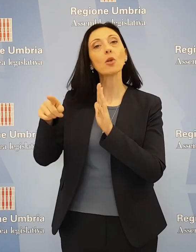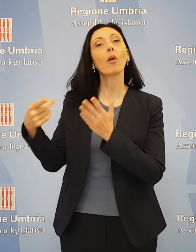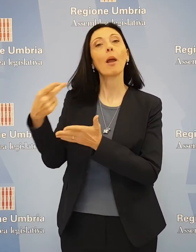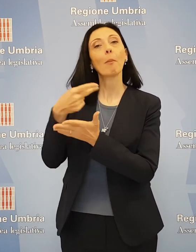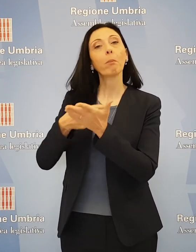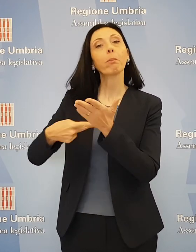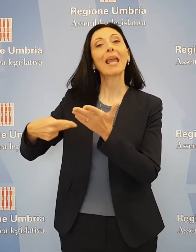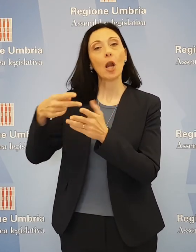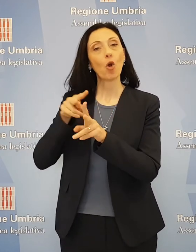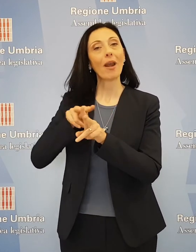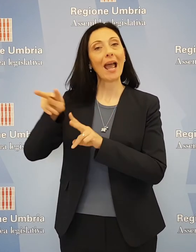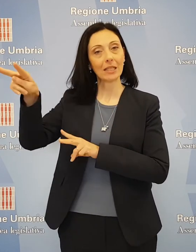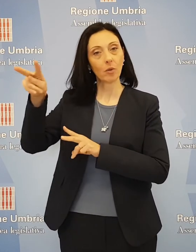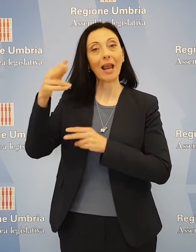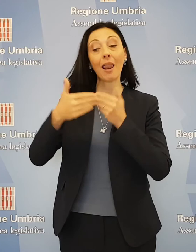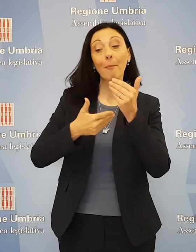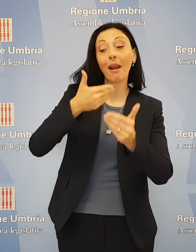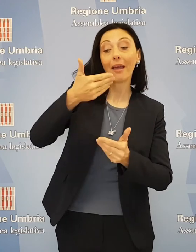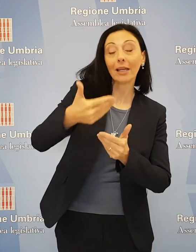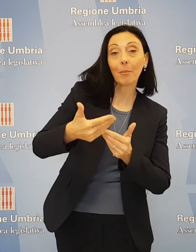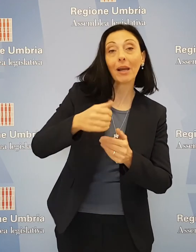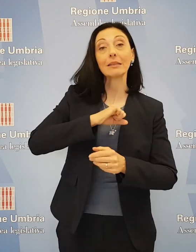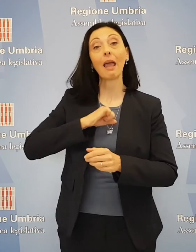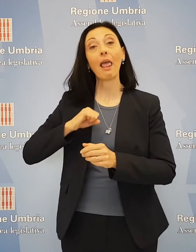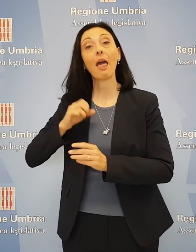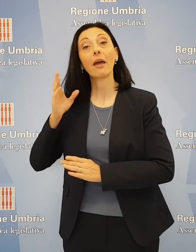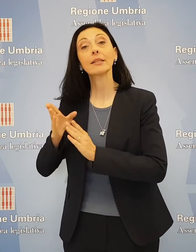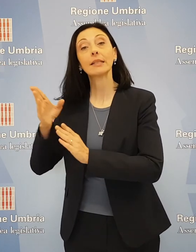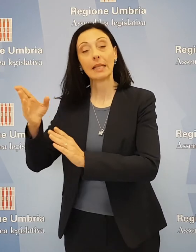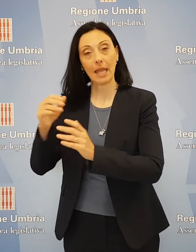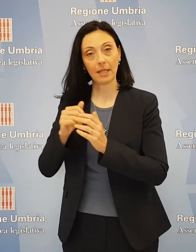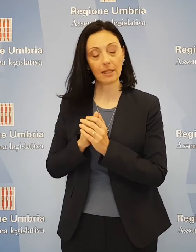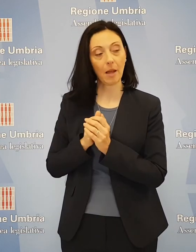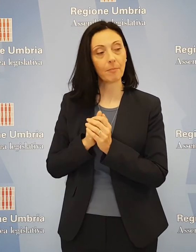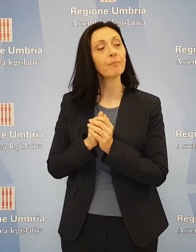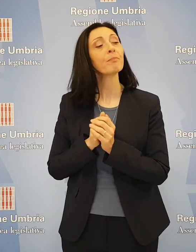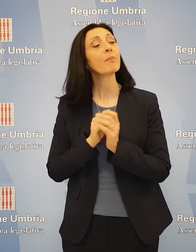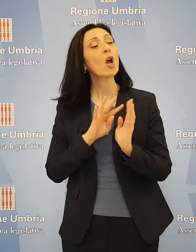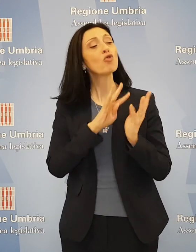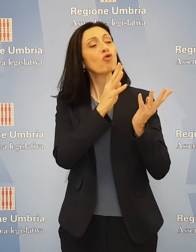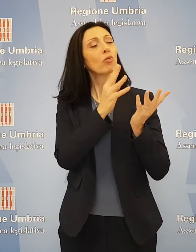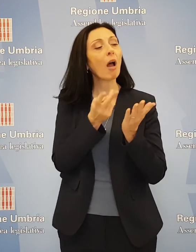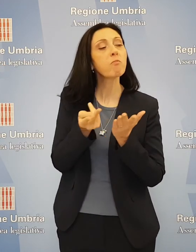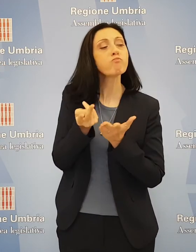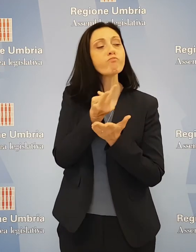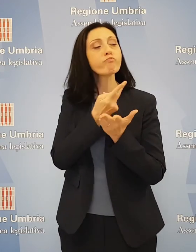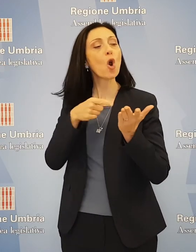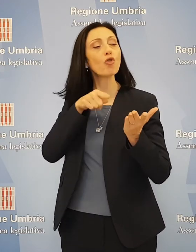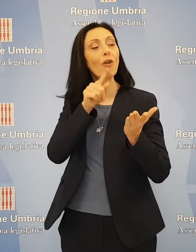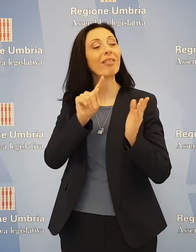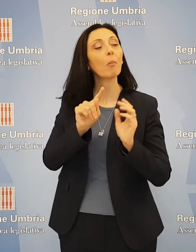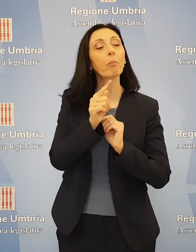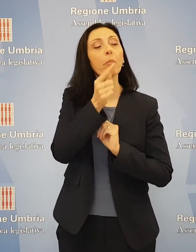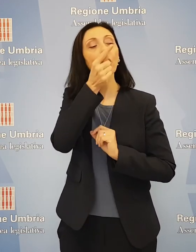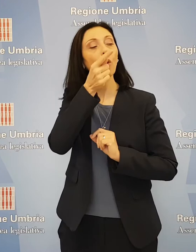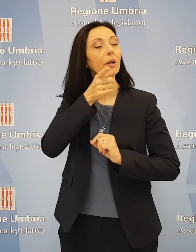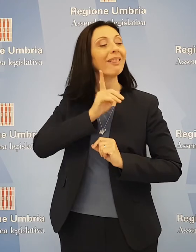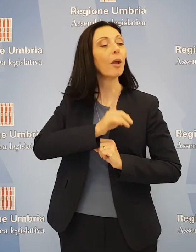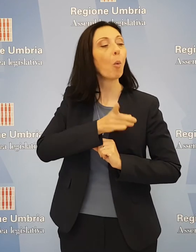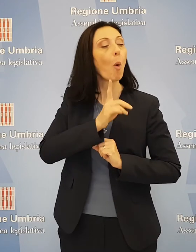del Piano Nazionale per la Ripresa e la Resilienza, quali siano i progetti che la Giunta regionale intende come prioritari per lo